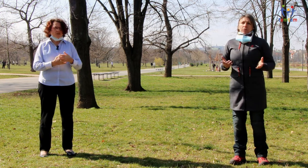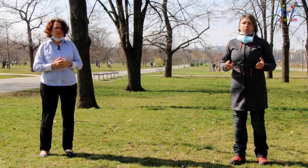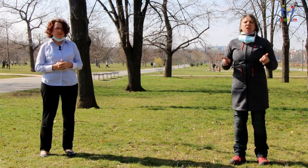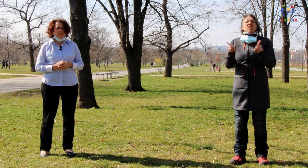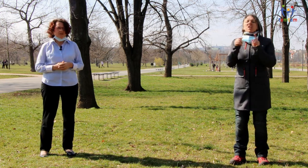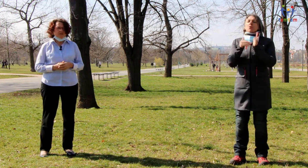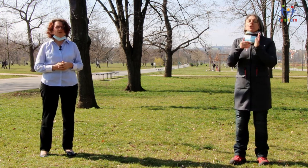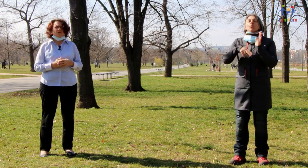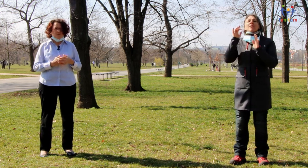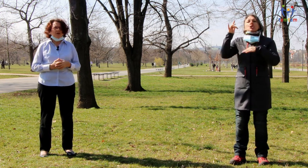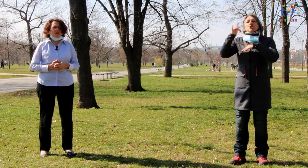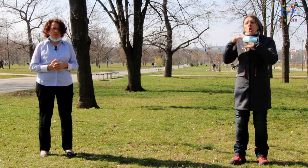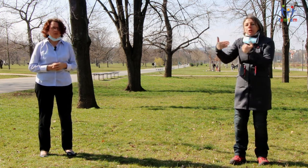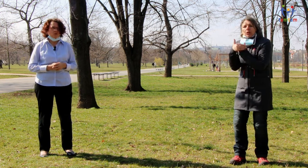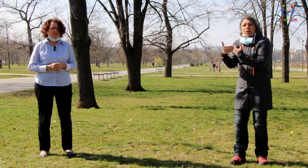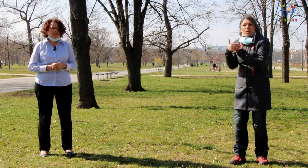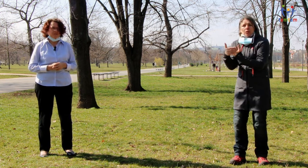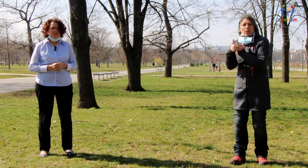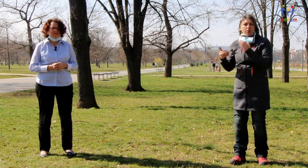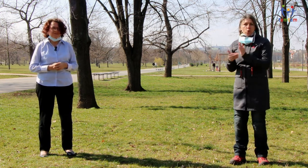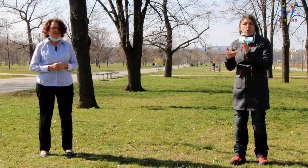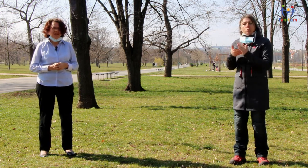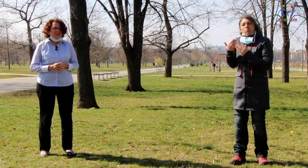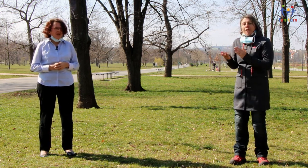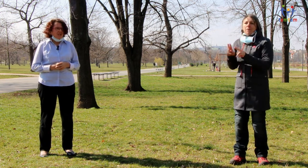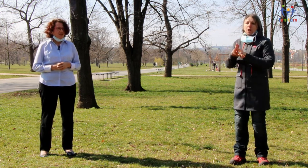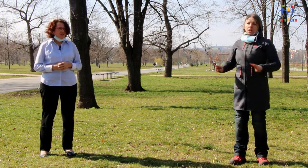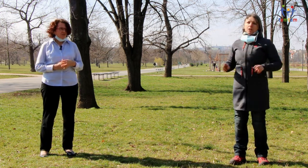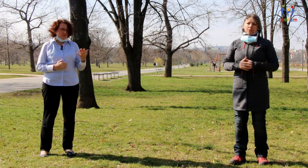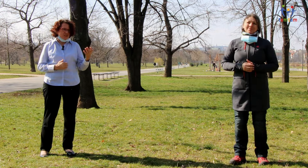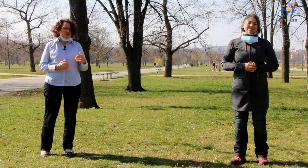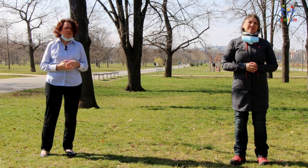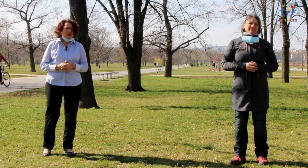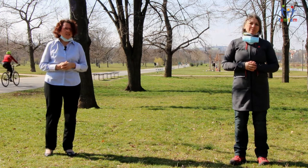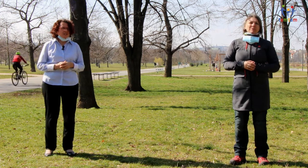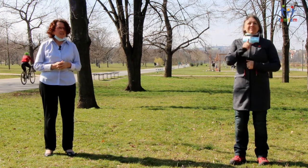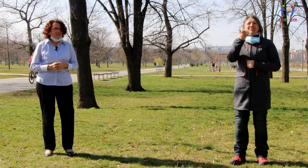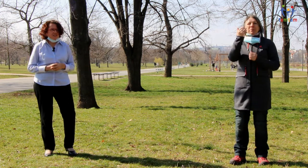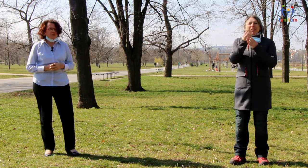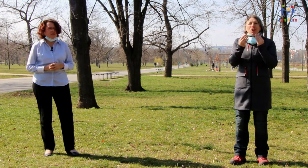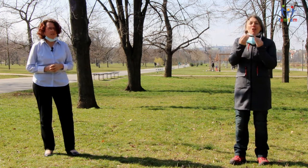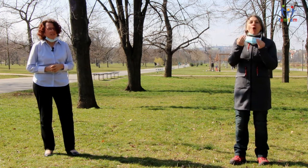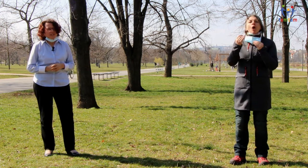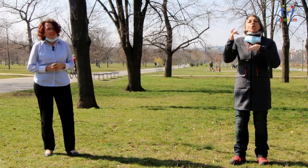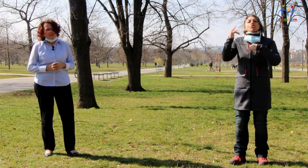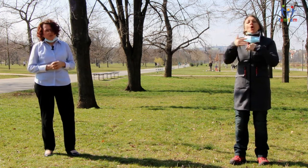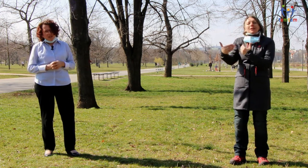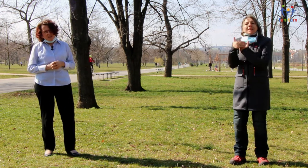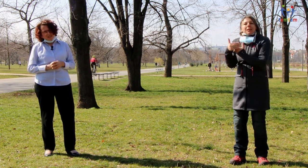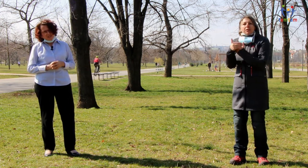dotyk na to uklidnění. Když jsem zmínila ten tělesný dotyk, to je jedna z